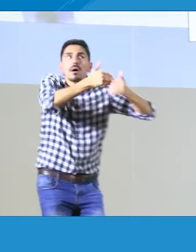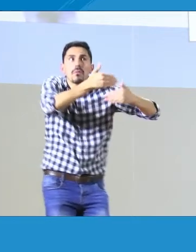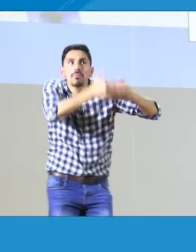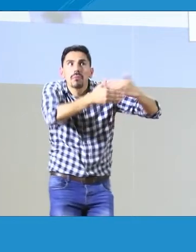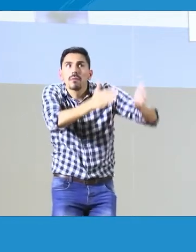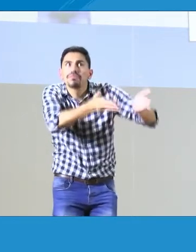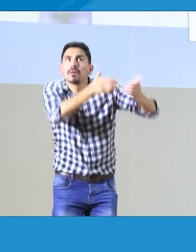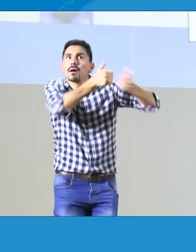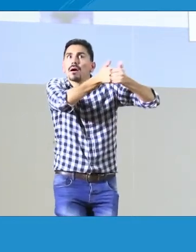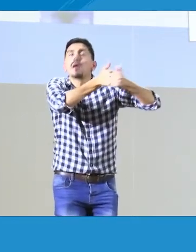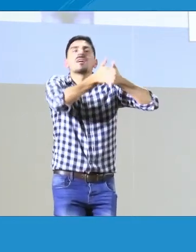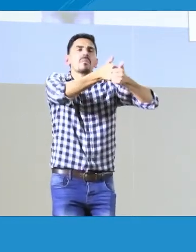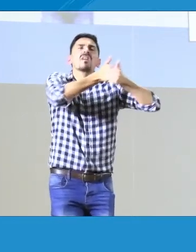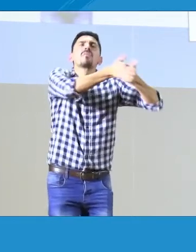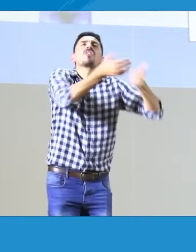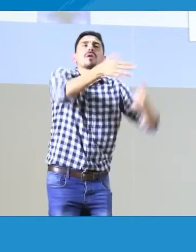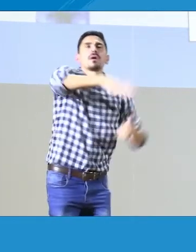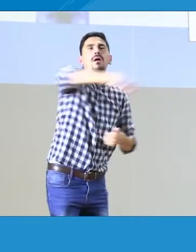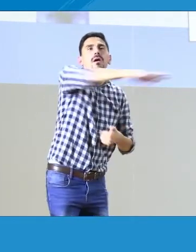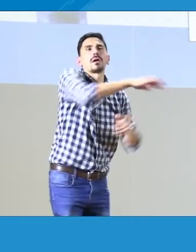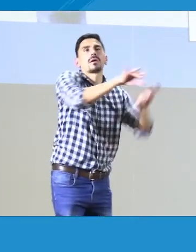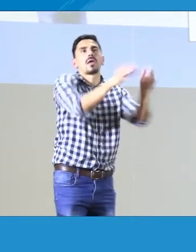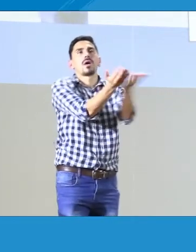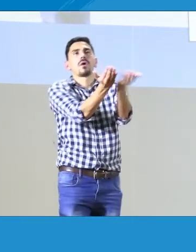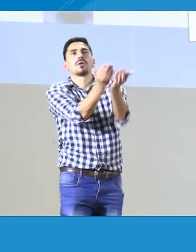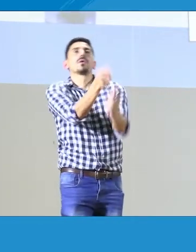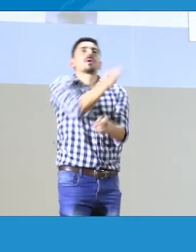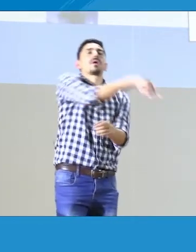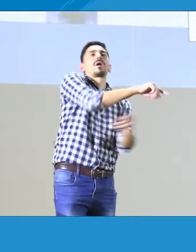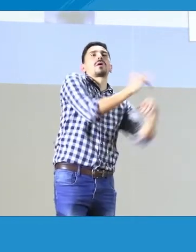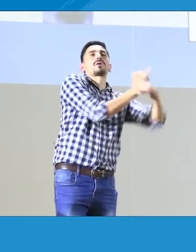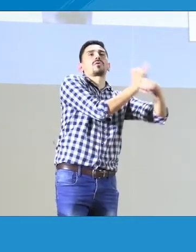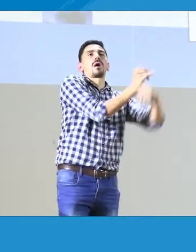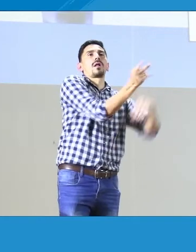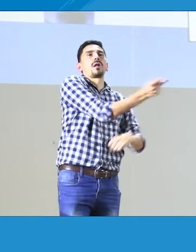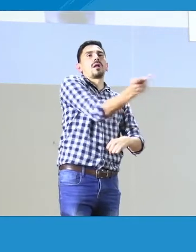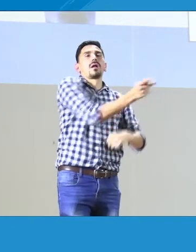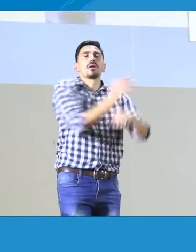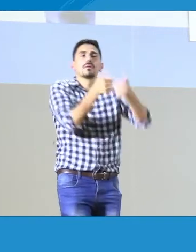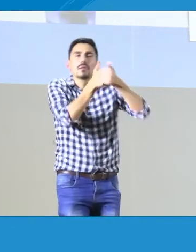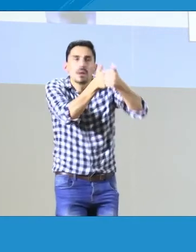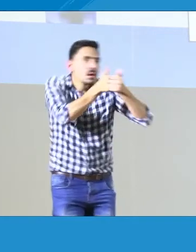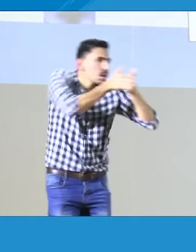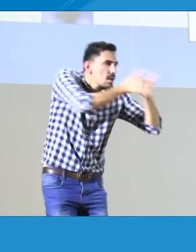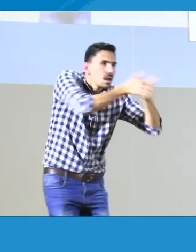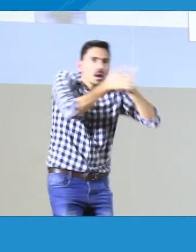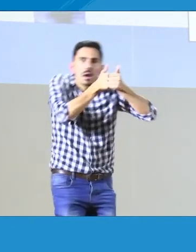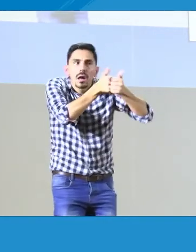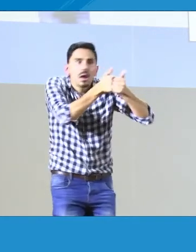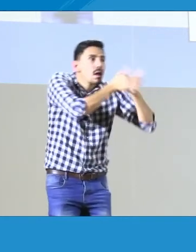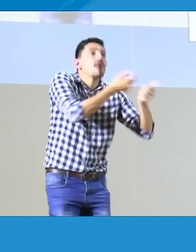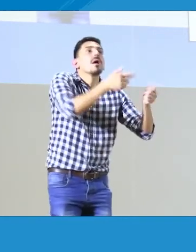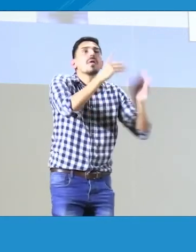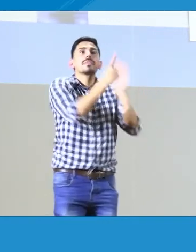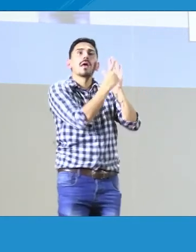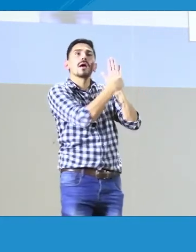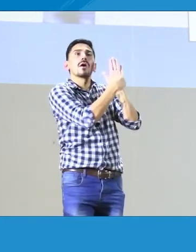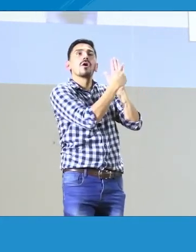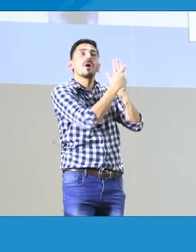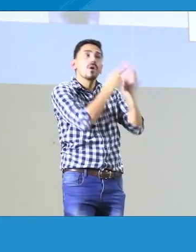está implementando o no, si hay que hacer algunos ajustes de mejoría y con las instituciones y con los